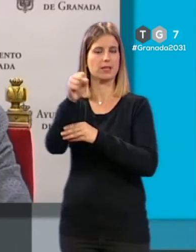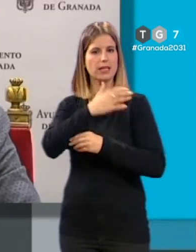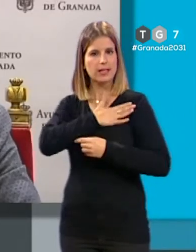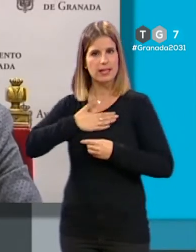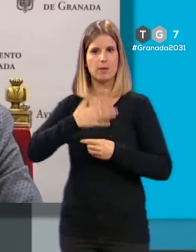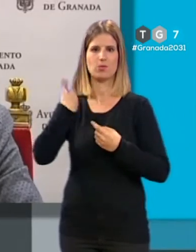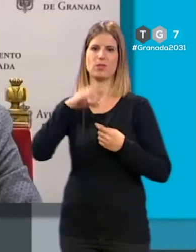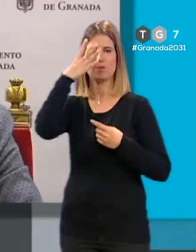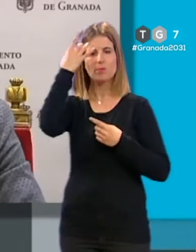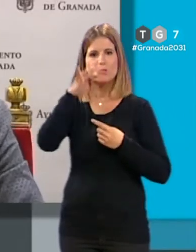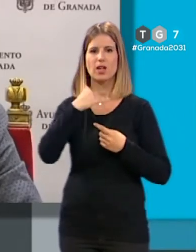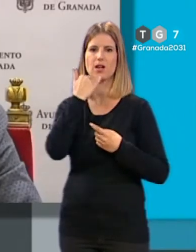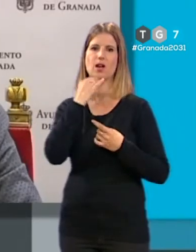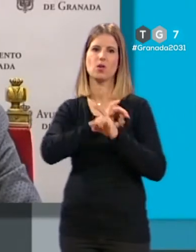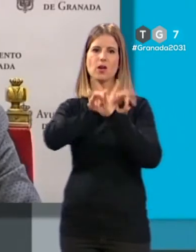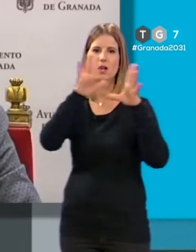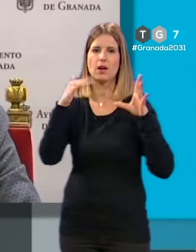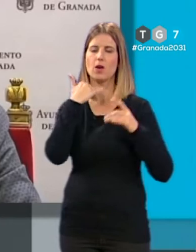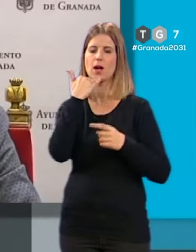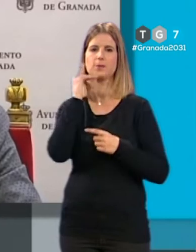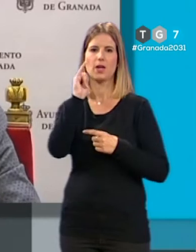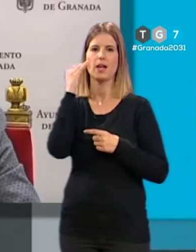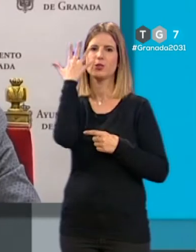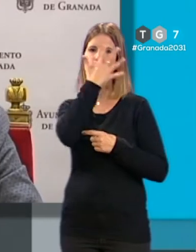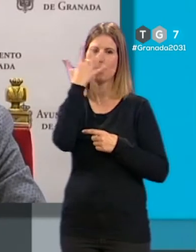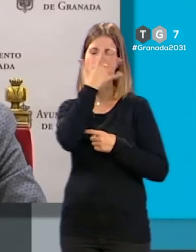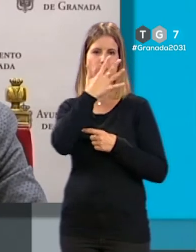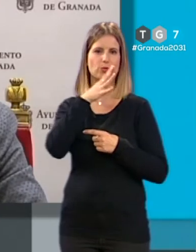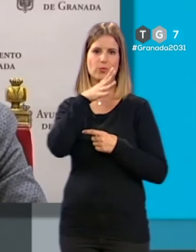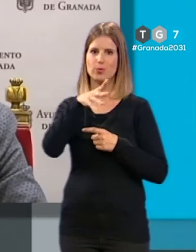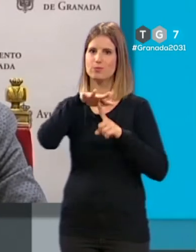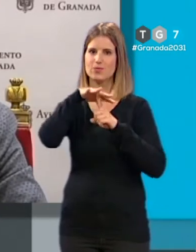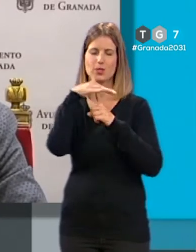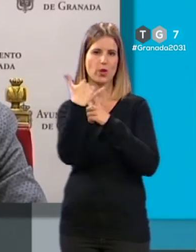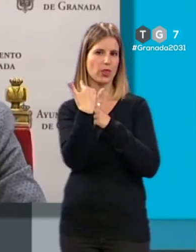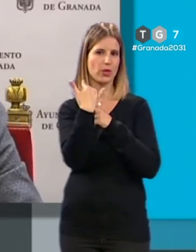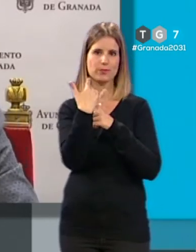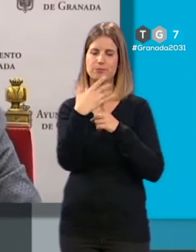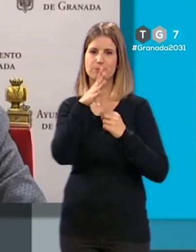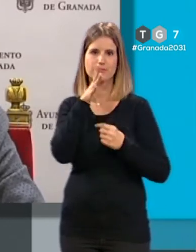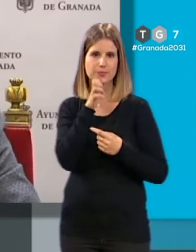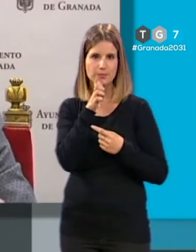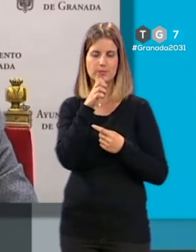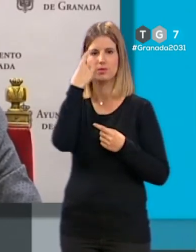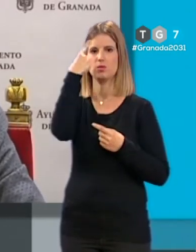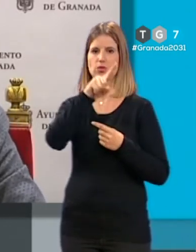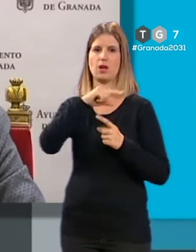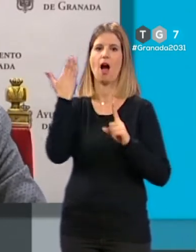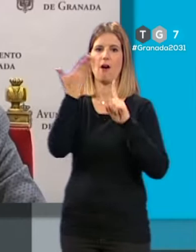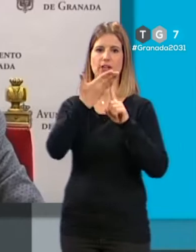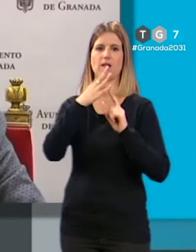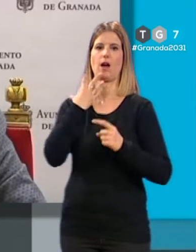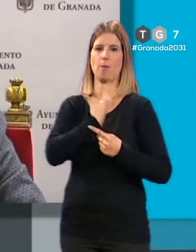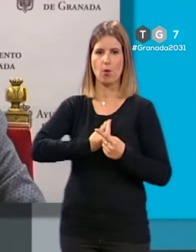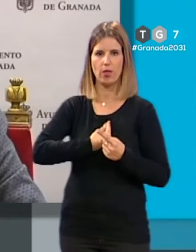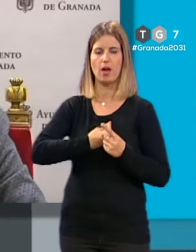luz algo tan sospechoso como este cambalache que estamos convencidos que no solo hace daño a Murcia,